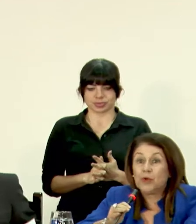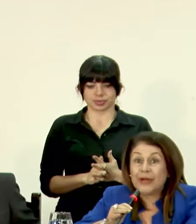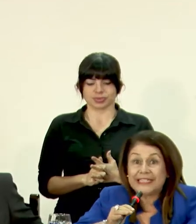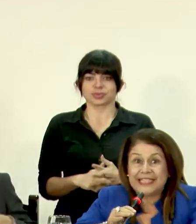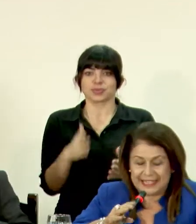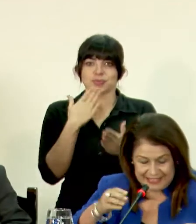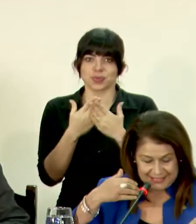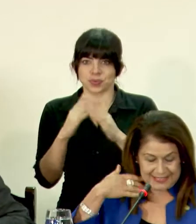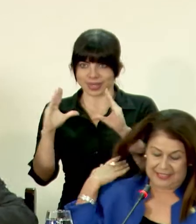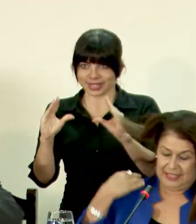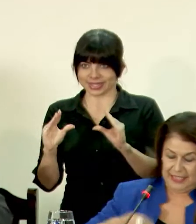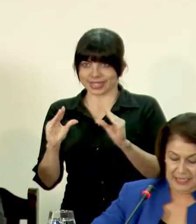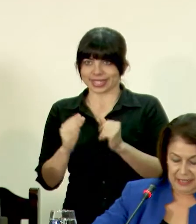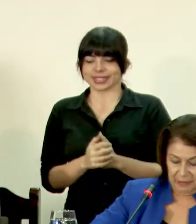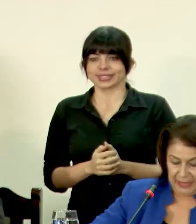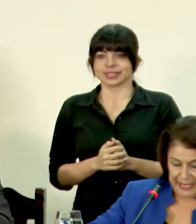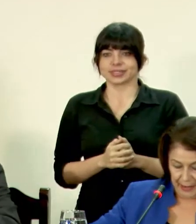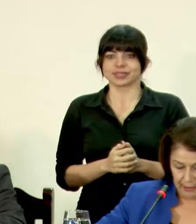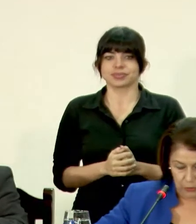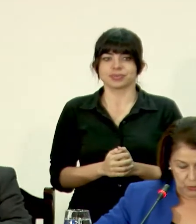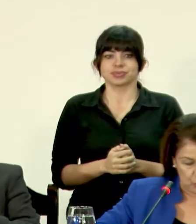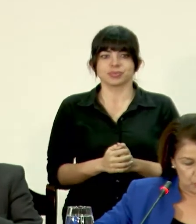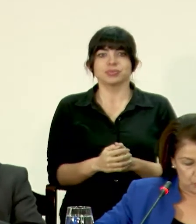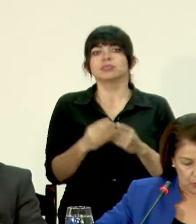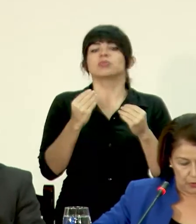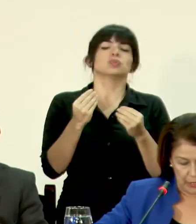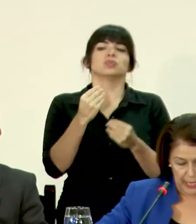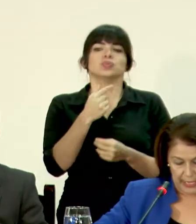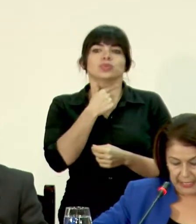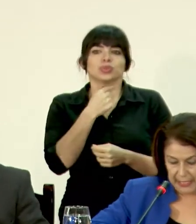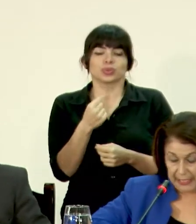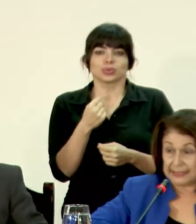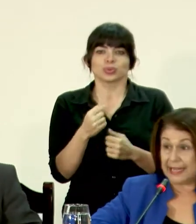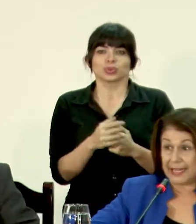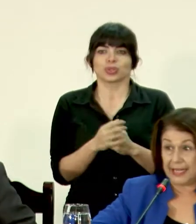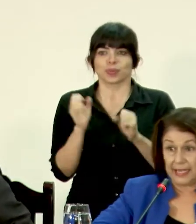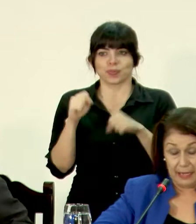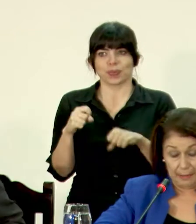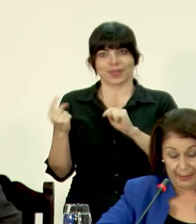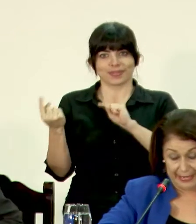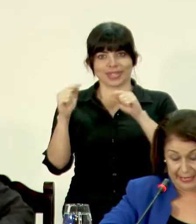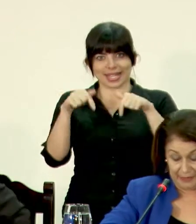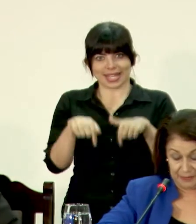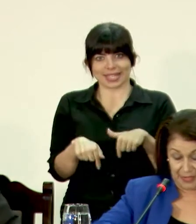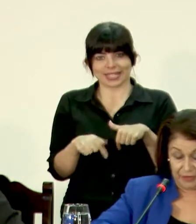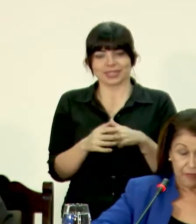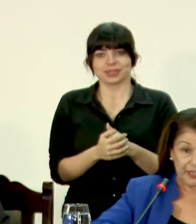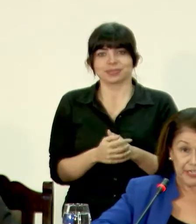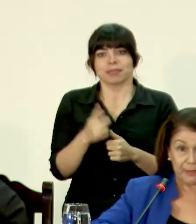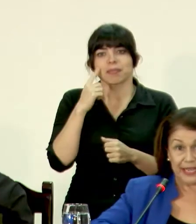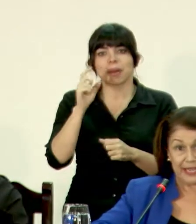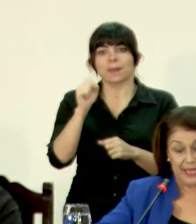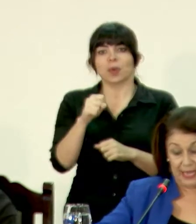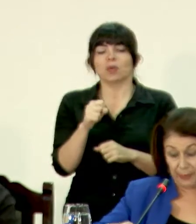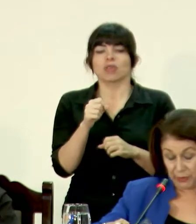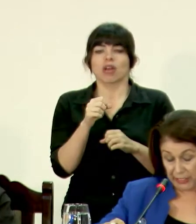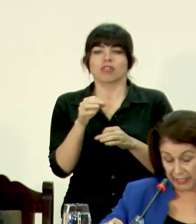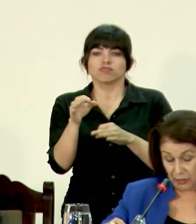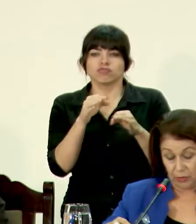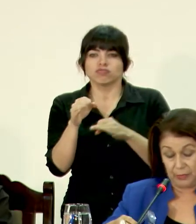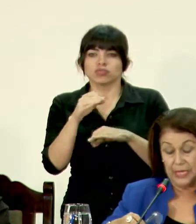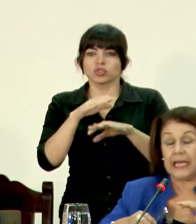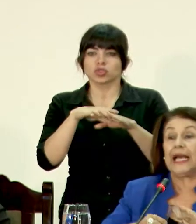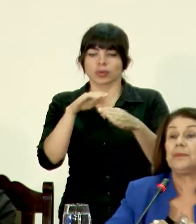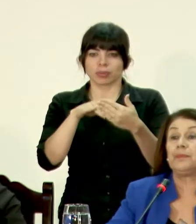Muy buenas tardes. Me da mucho gusto estar aquí para referirme al